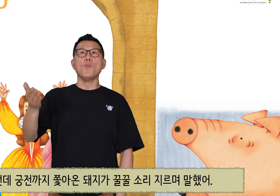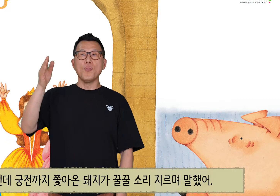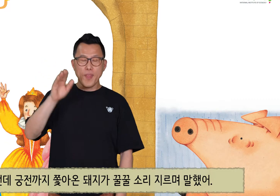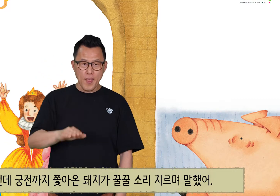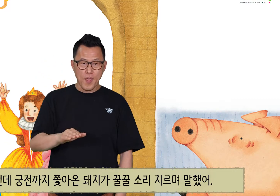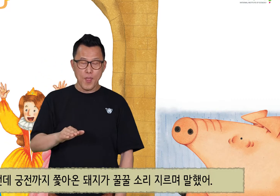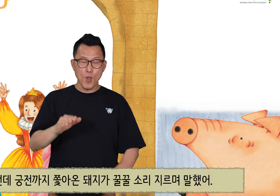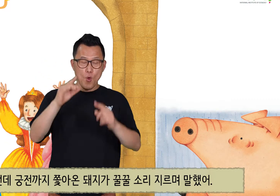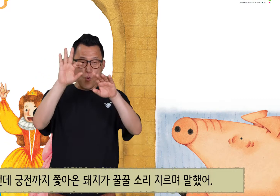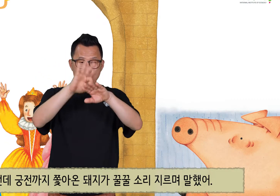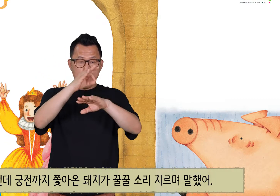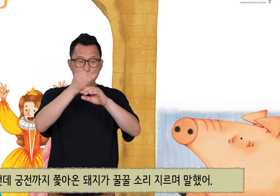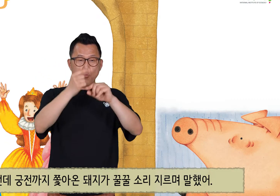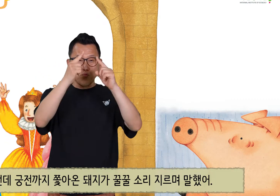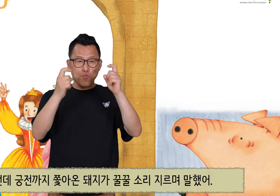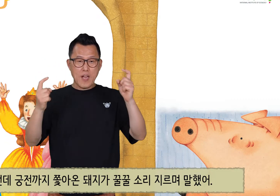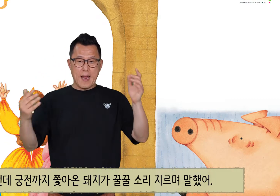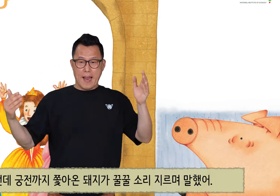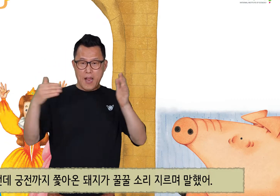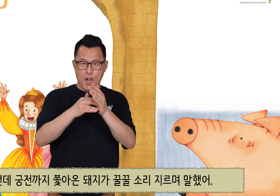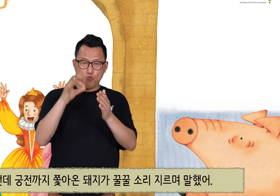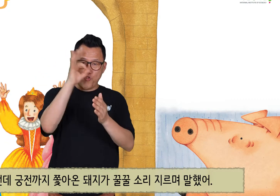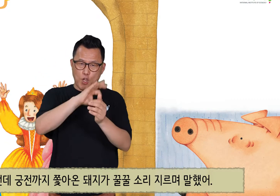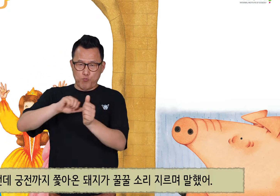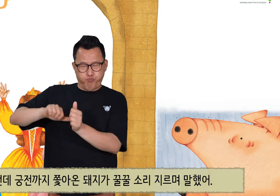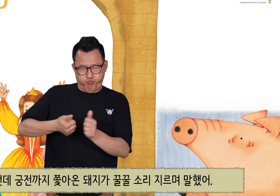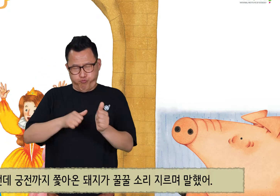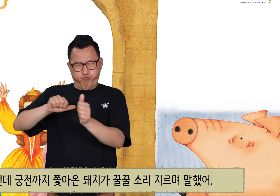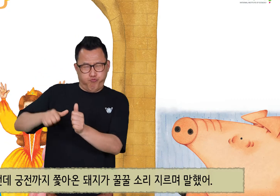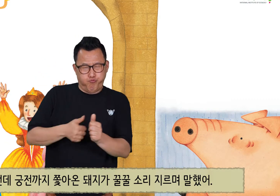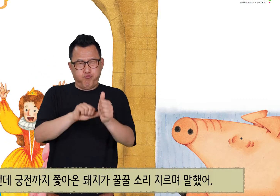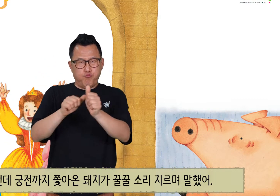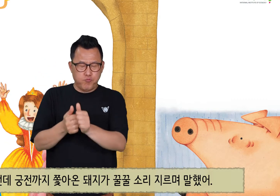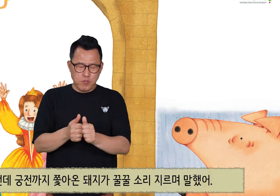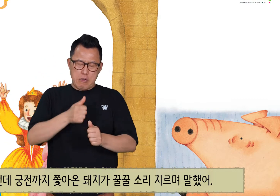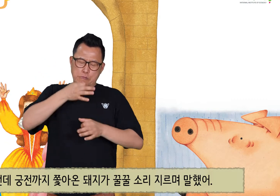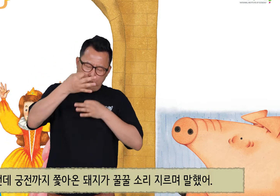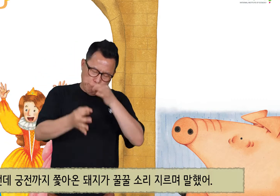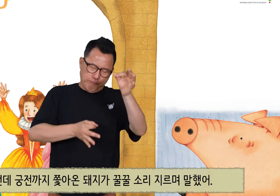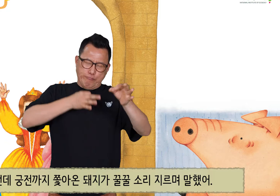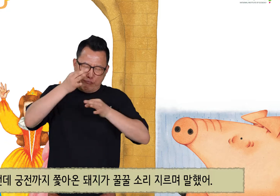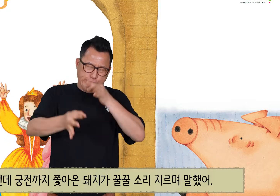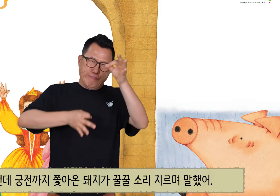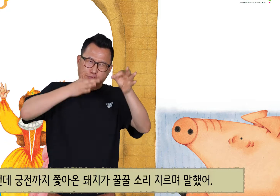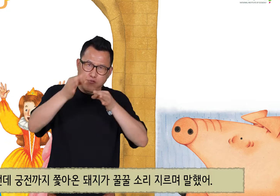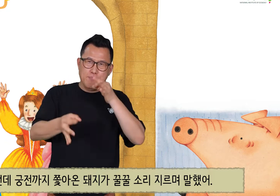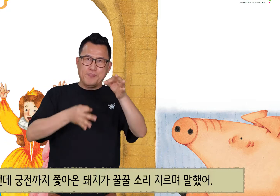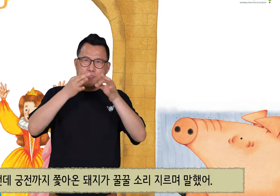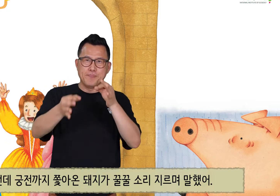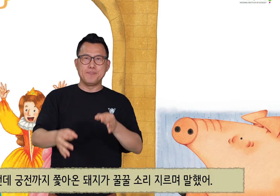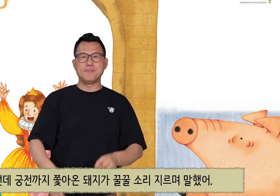그런데 궁전까지 쫓아온 돼지가 꼴꼴 소리지르며 말했어.